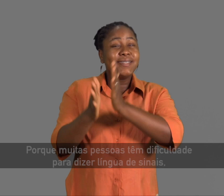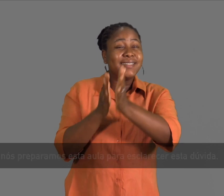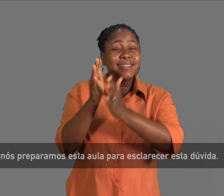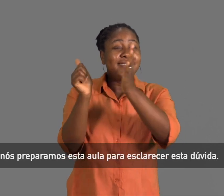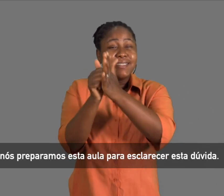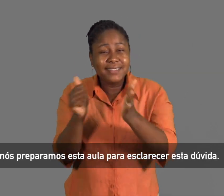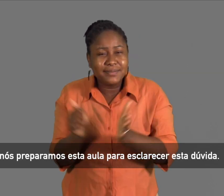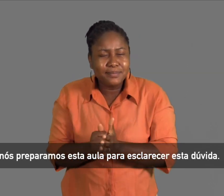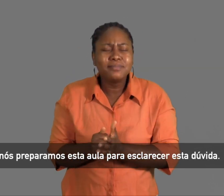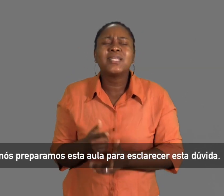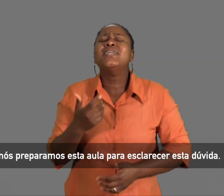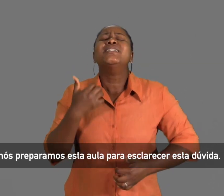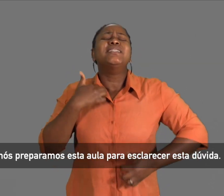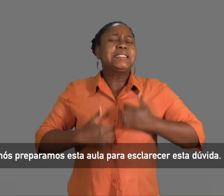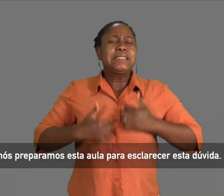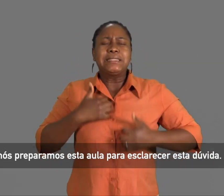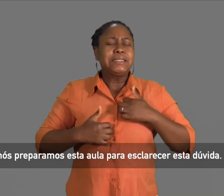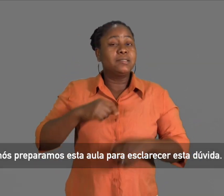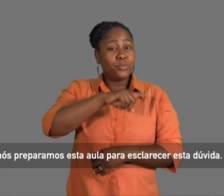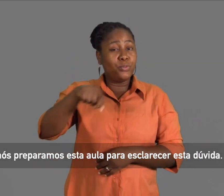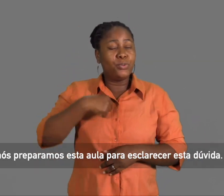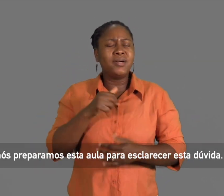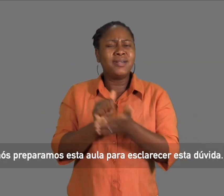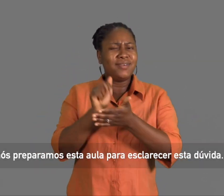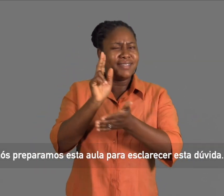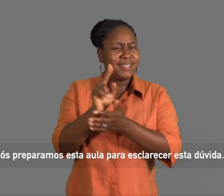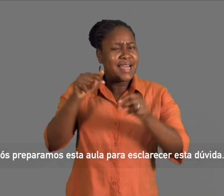nós preparamos a aula de hoje para esclarecer esta dúvida.